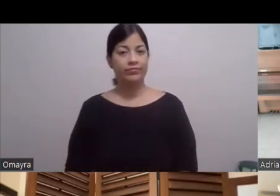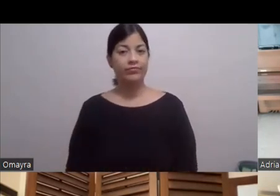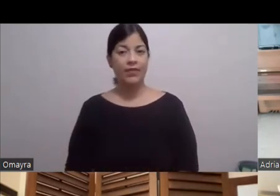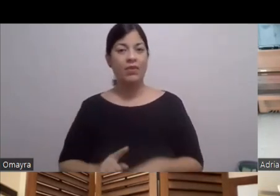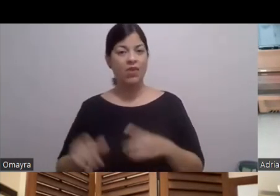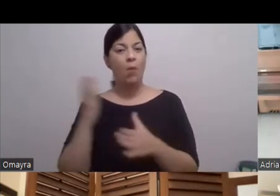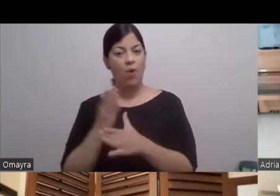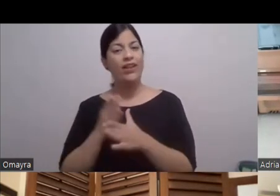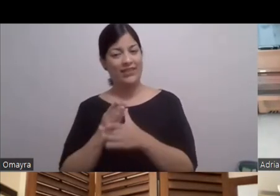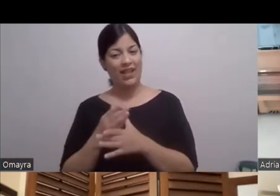Yo lo voy a opinar